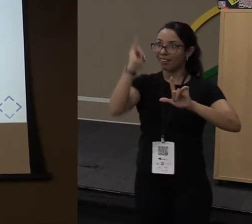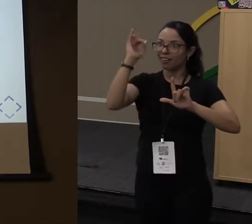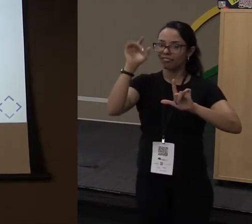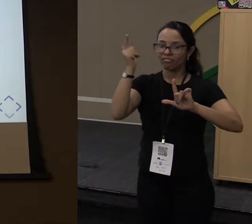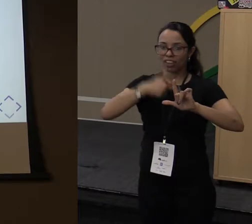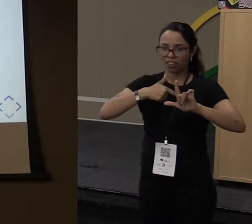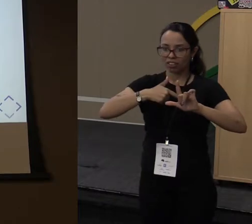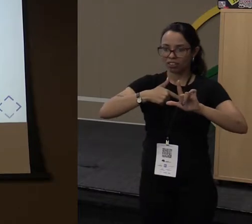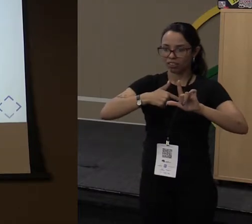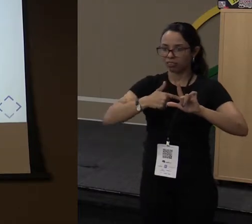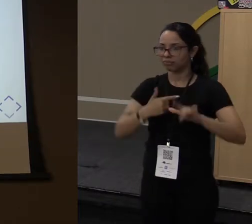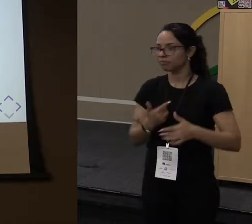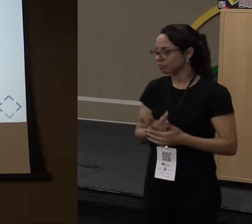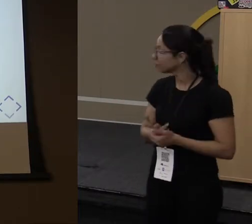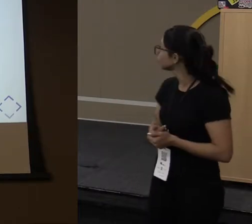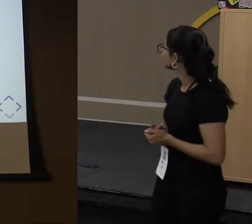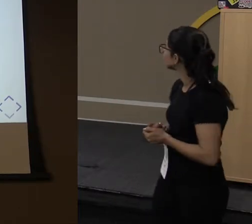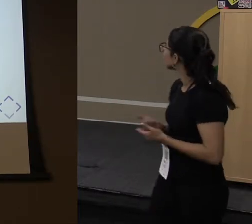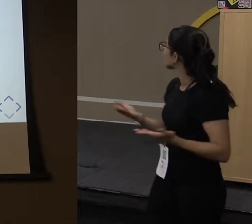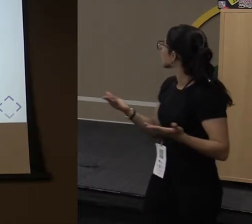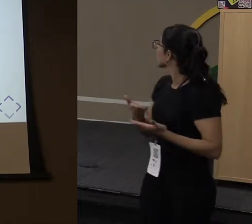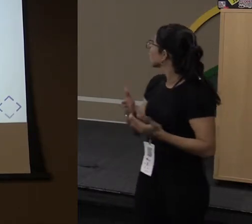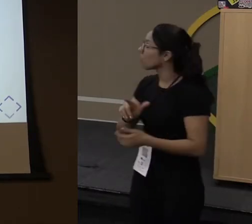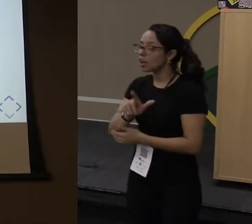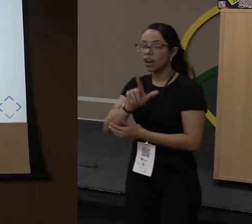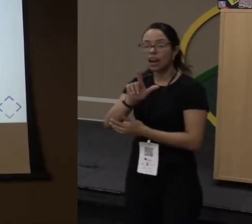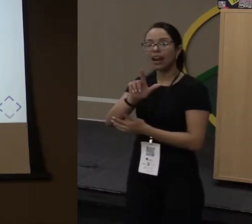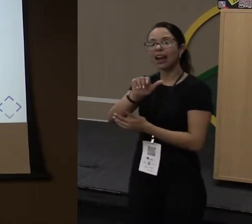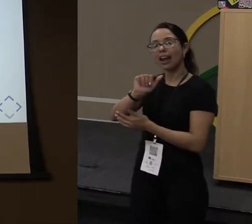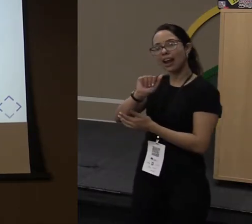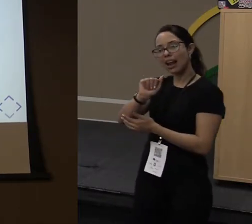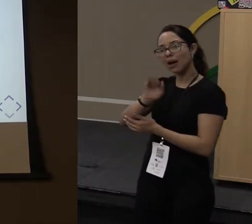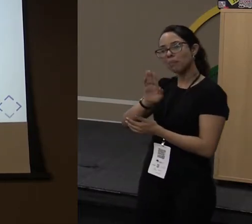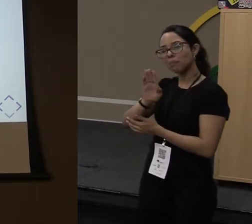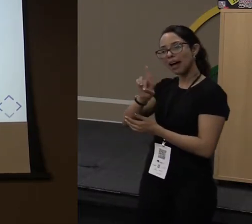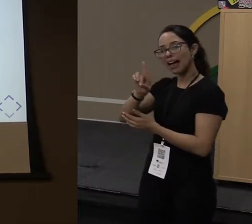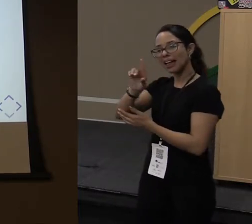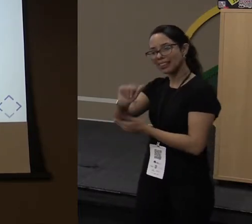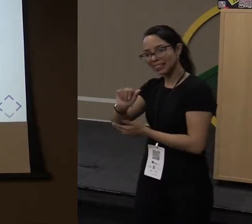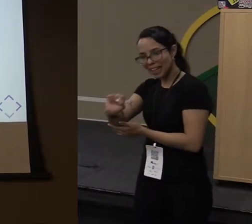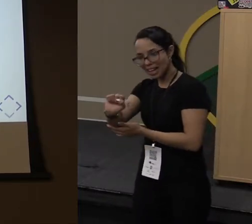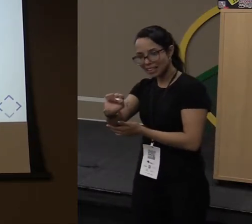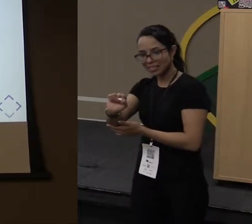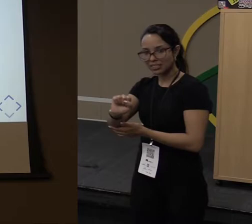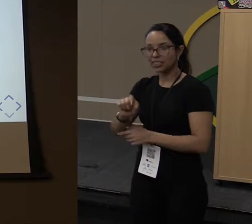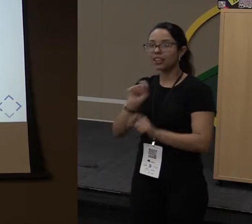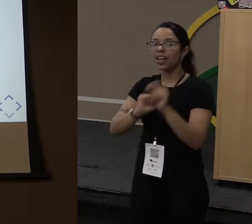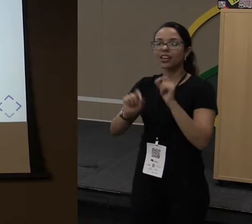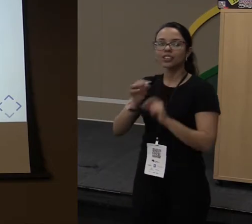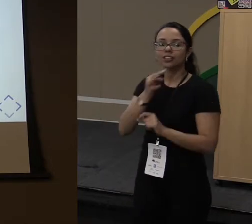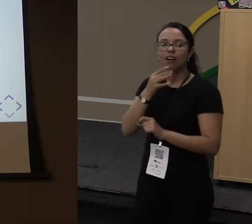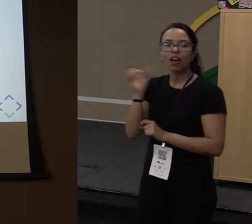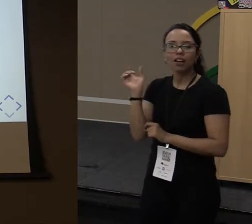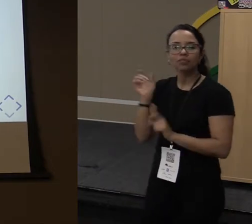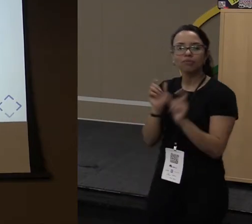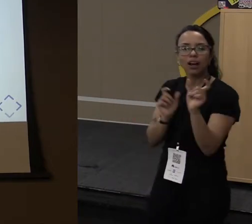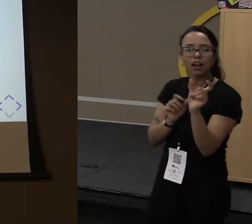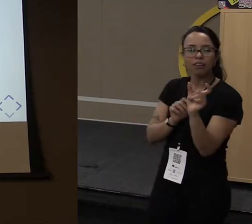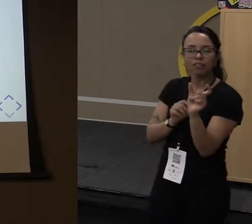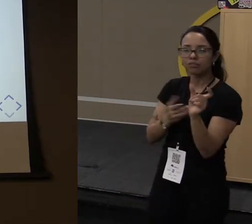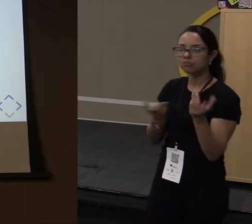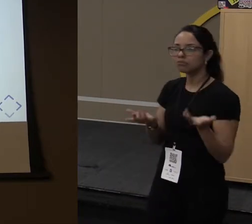Bom, e agora com o Lúmeras, como é que a gente faz? Quem já viu o Java 10 aí? Quem já deu uma brincadinha? Ótimo. Então eu já vi o VAR, eu não vou explicar.